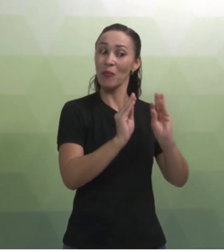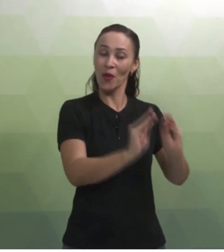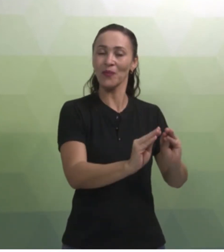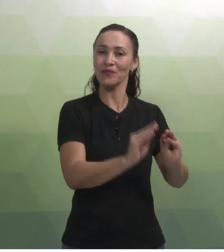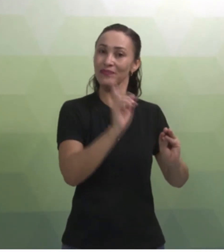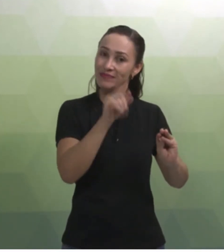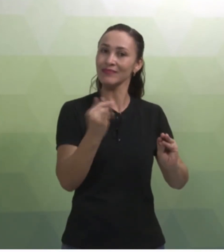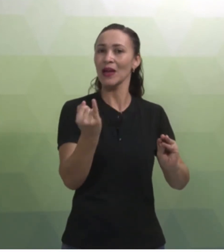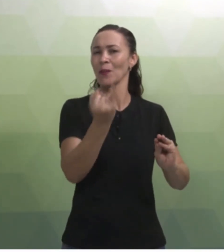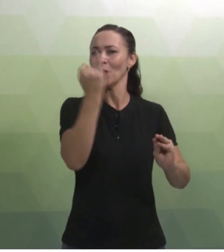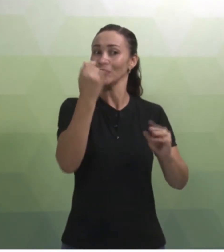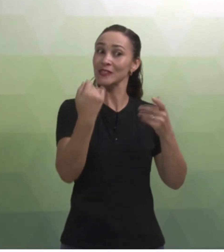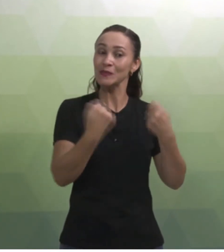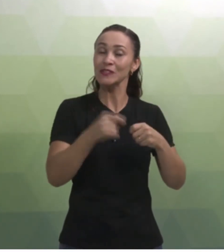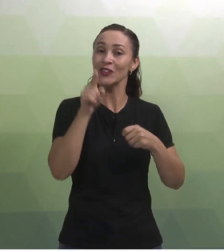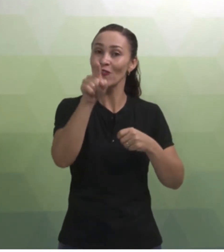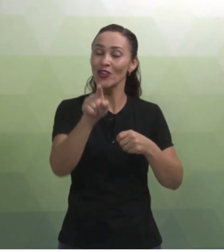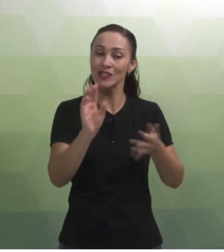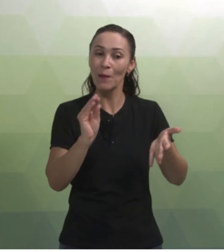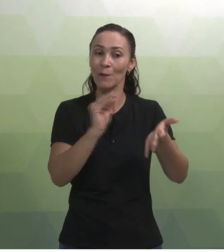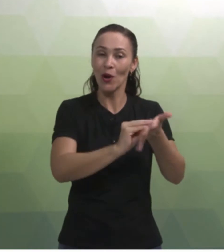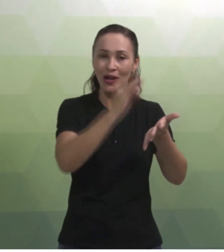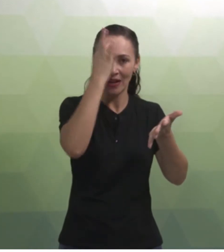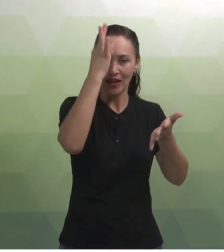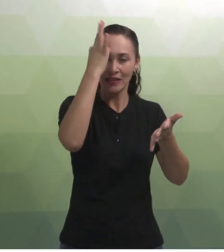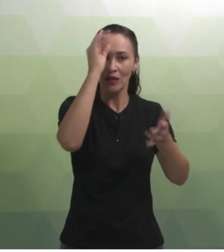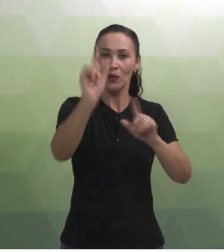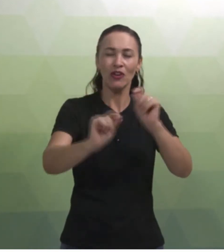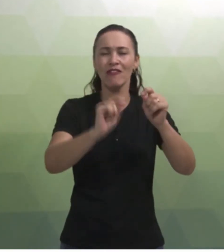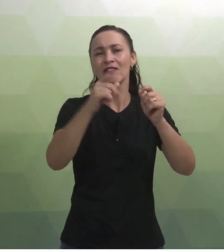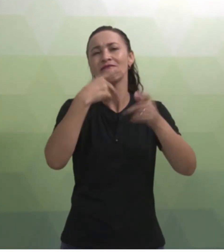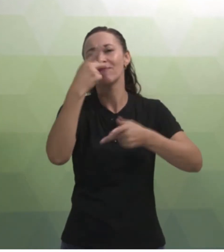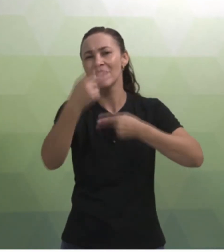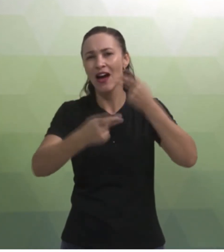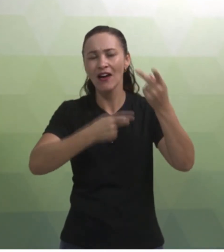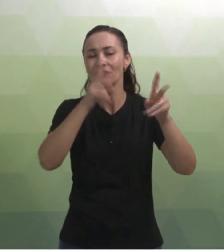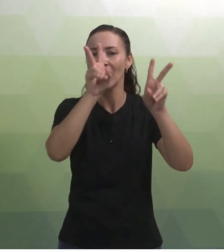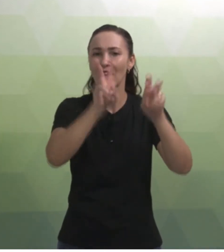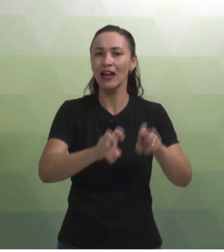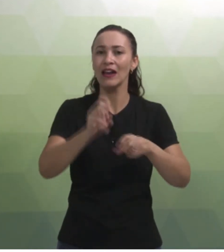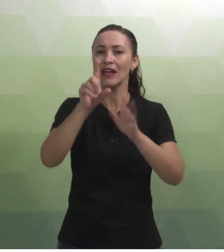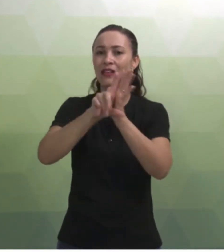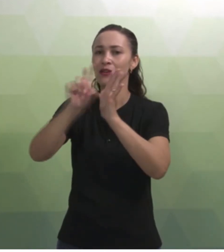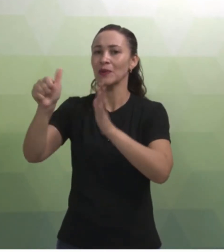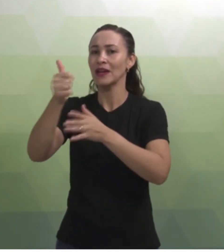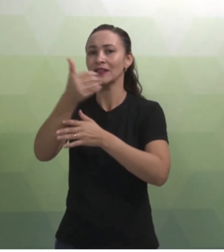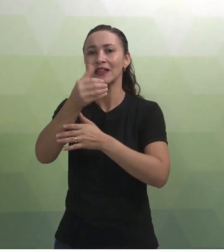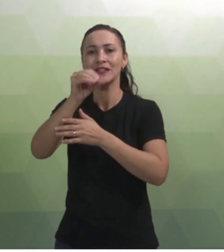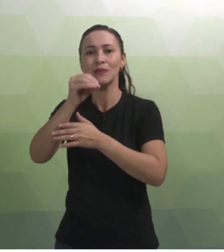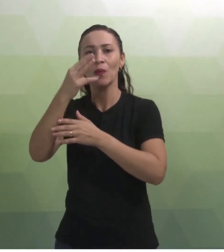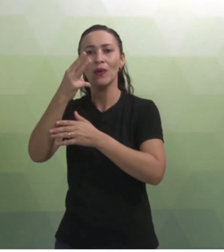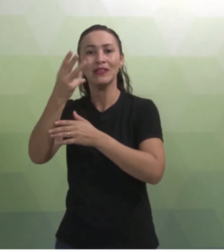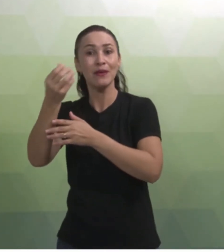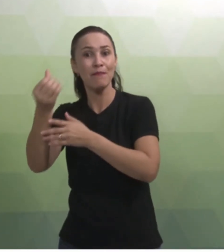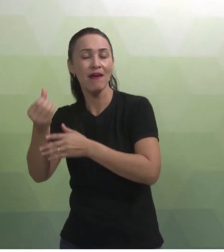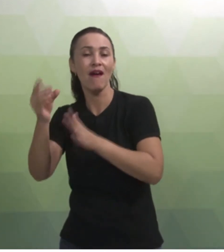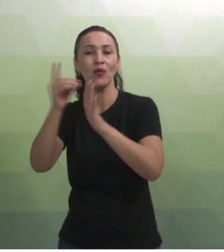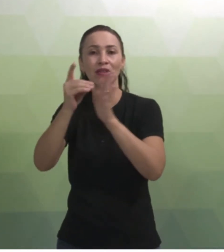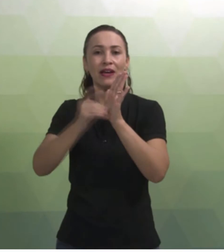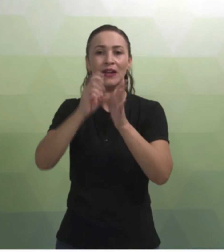embasamento teórico de vocês, vocês falem sobre a lei 10.436, o decreto 5.626, porque é a partir